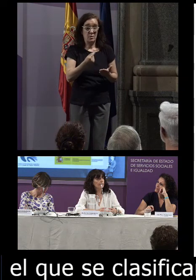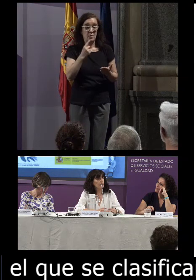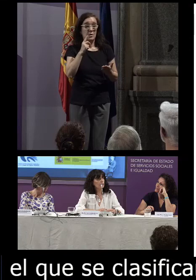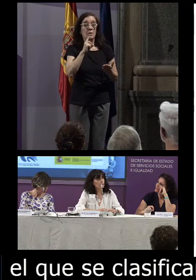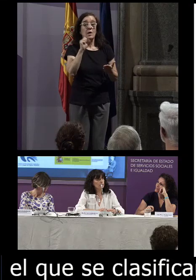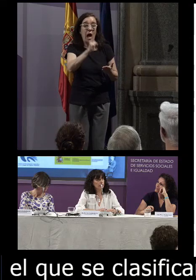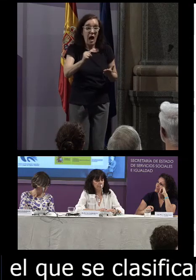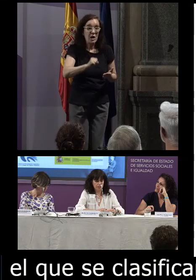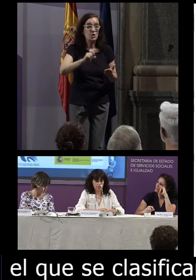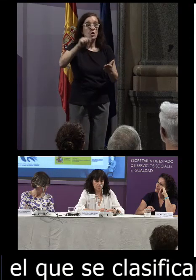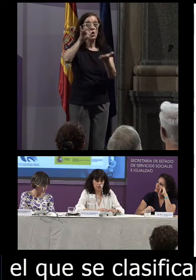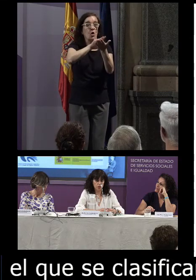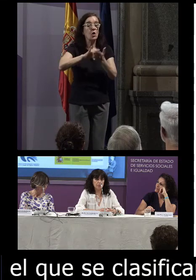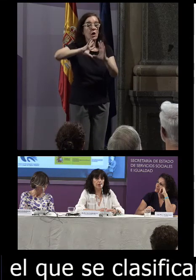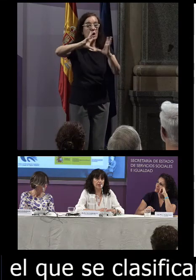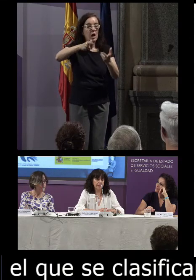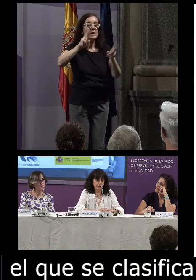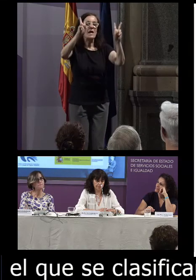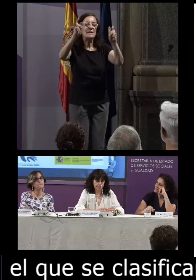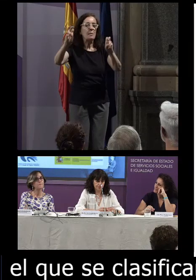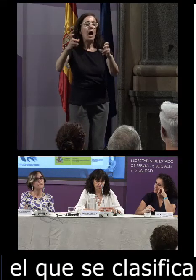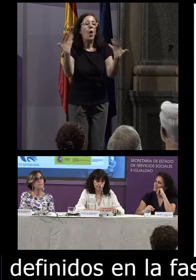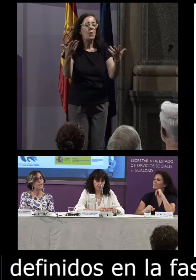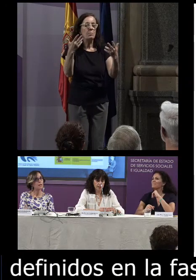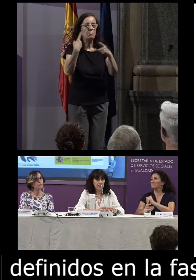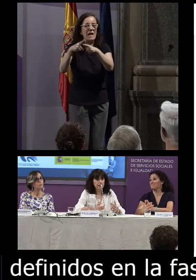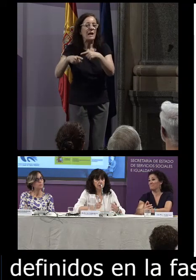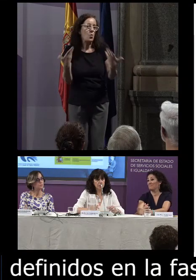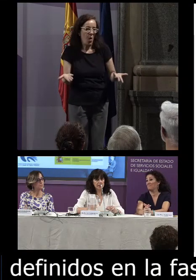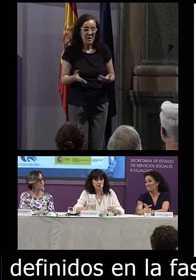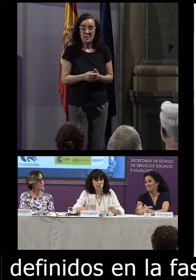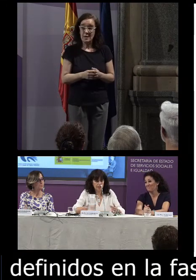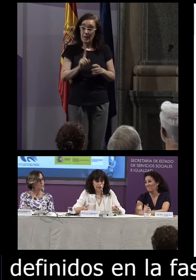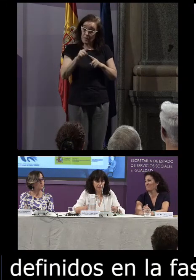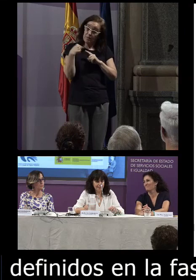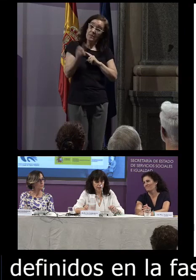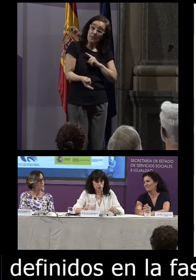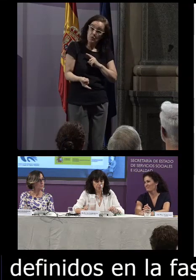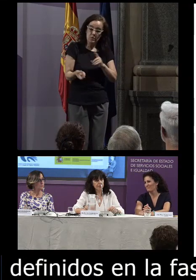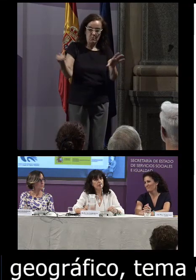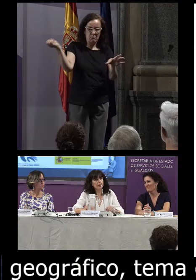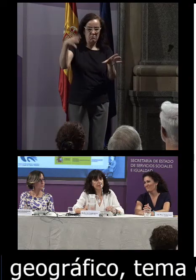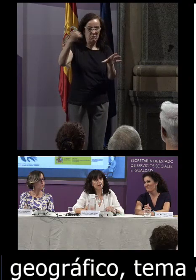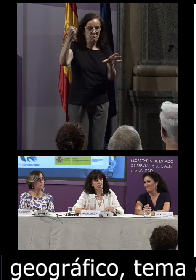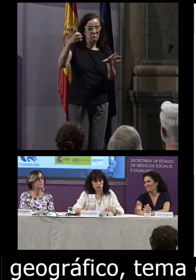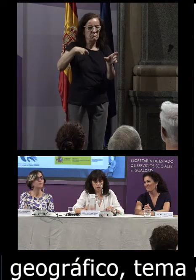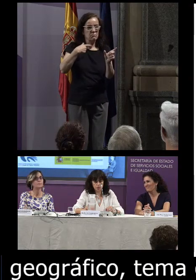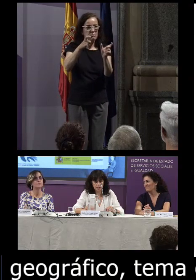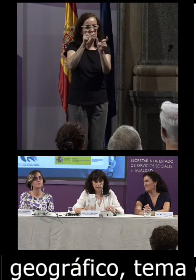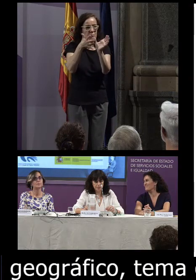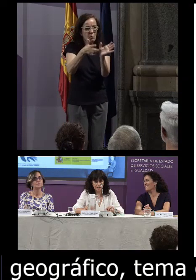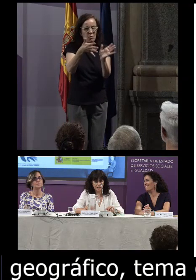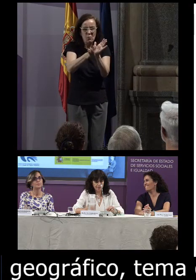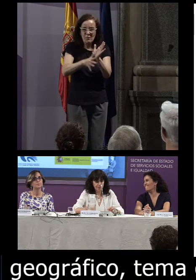geográfico tema o tipo de material después enriquecemos morfológicamente los datos